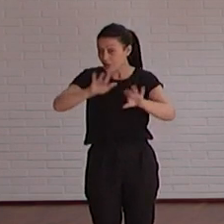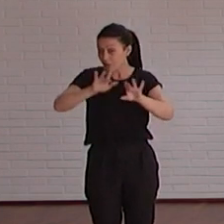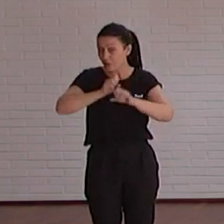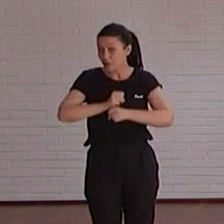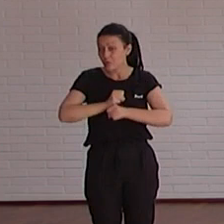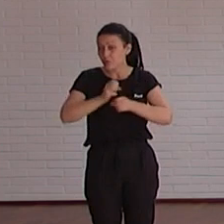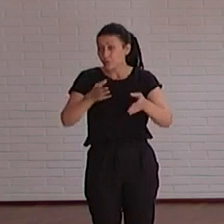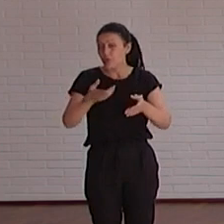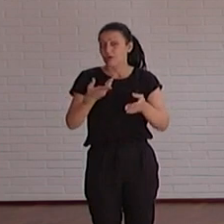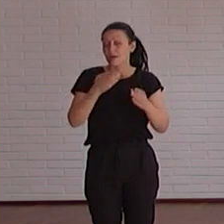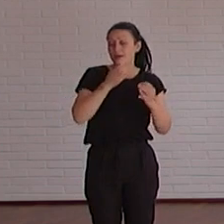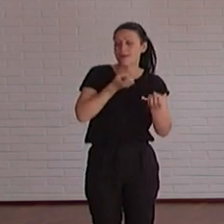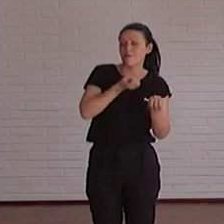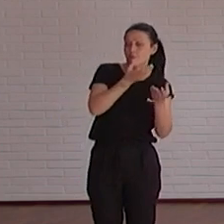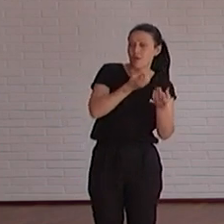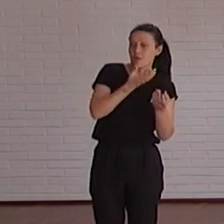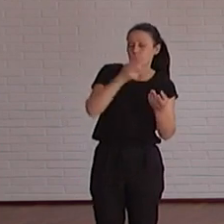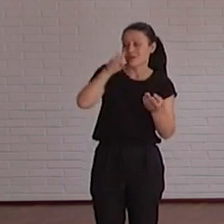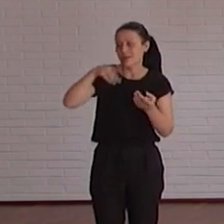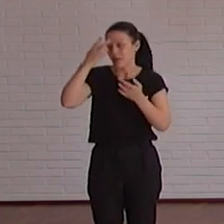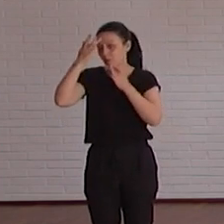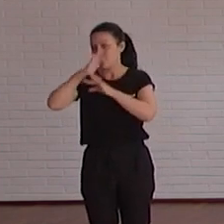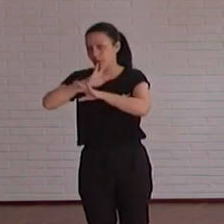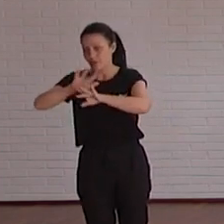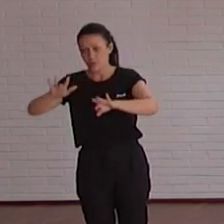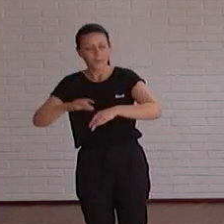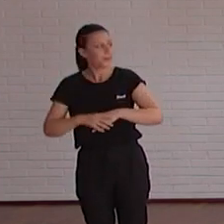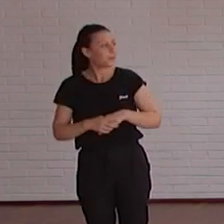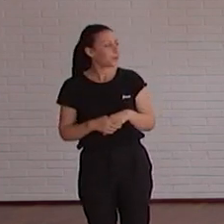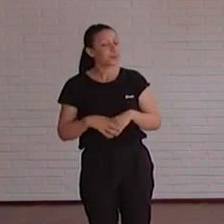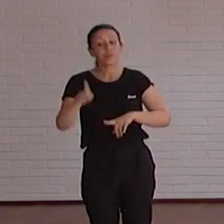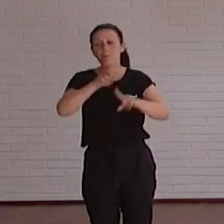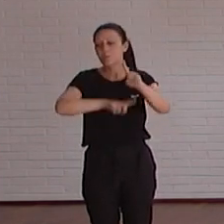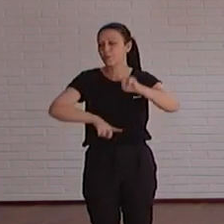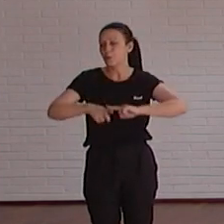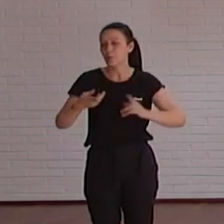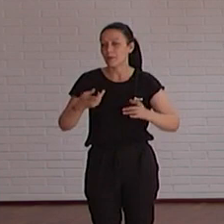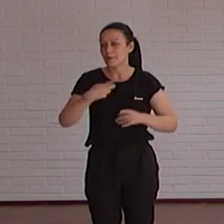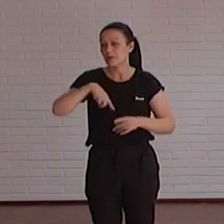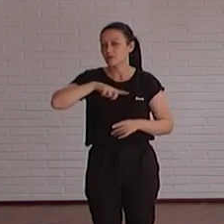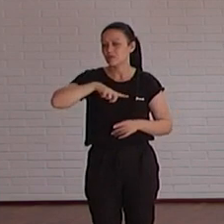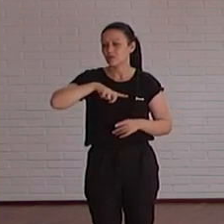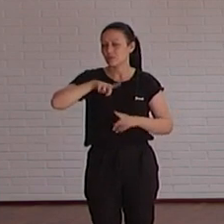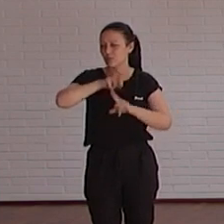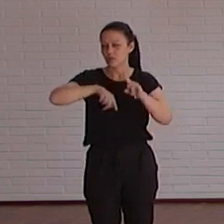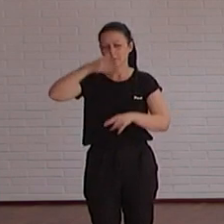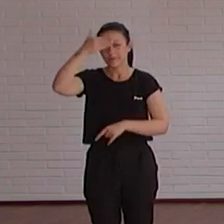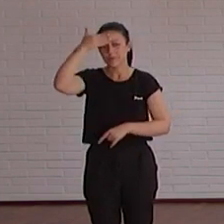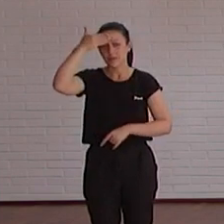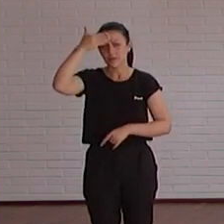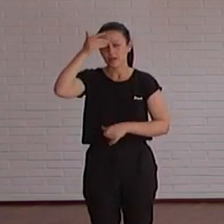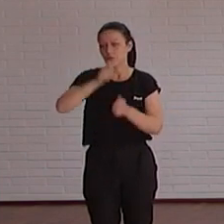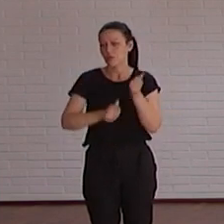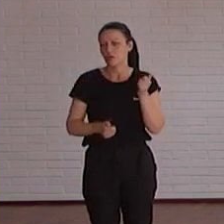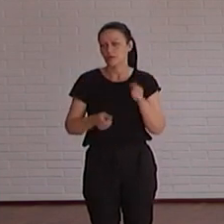parte la información y por otra parte la concienciación como problemas para nosotros el principal problema que tenemos